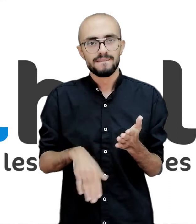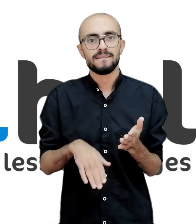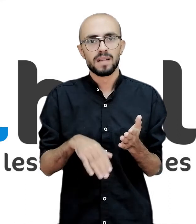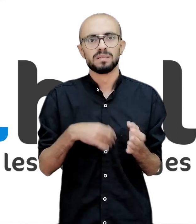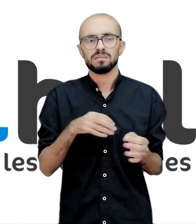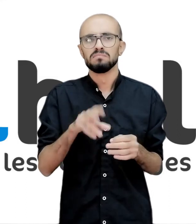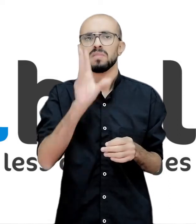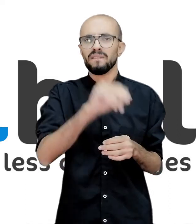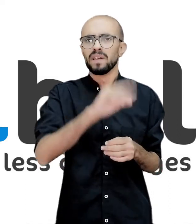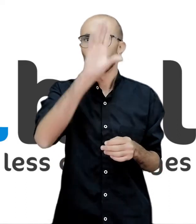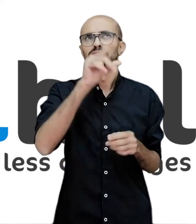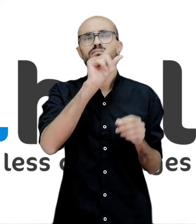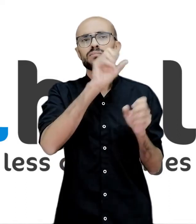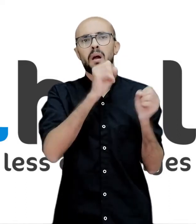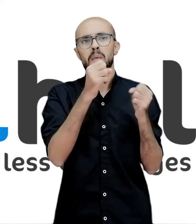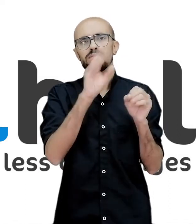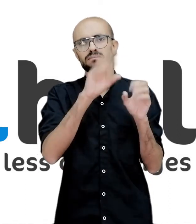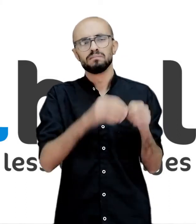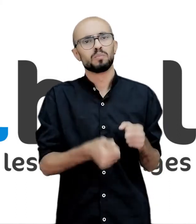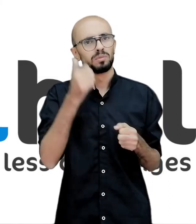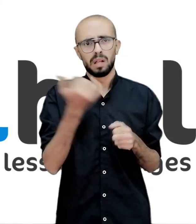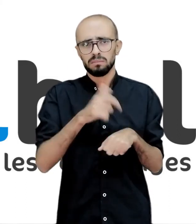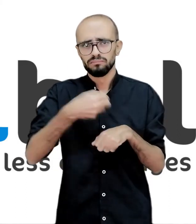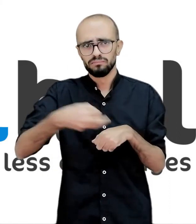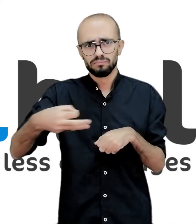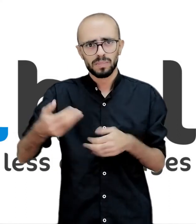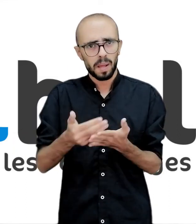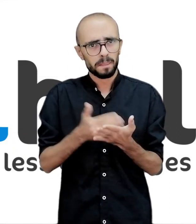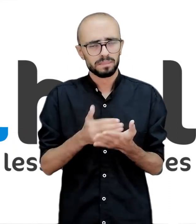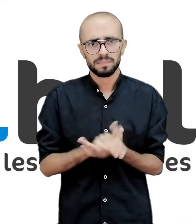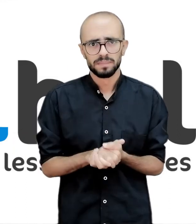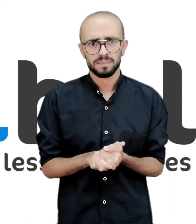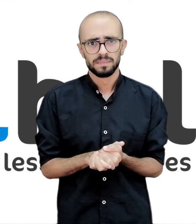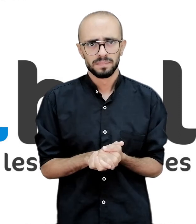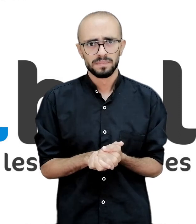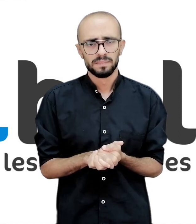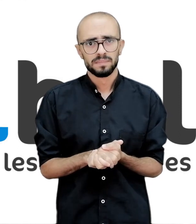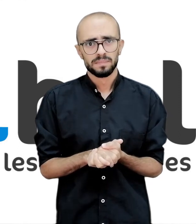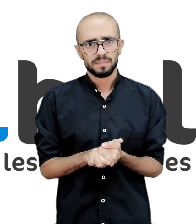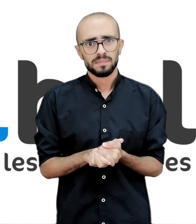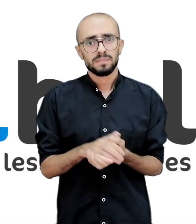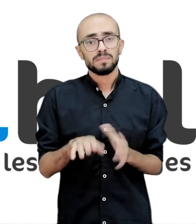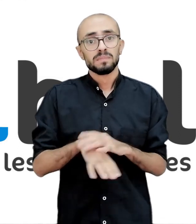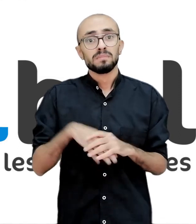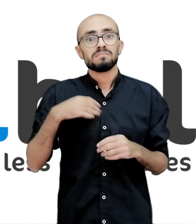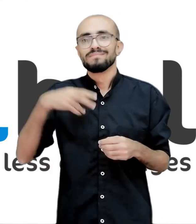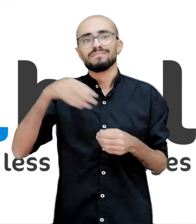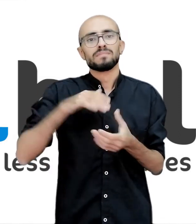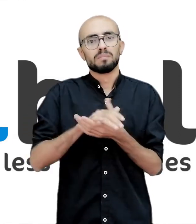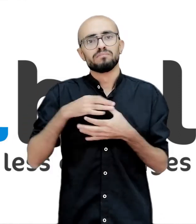إمكانية فتح أو خلق الإضاءة والأجهزة بمواعيد مسبقة الضبط مشاركة التحكم مع